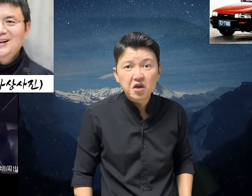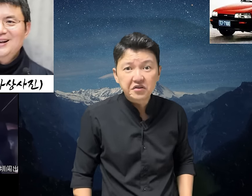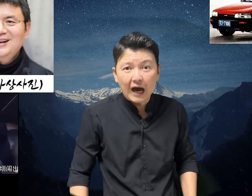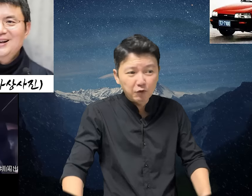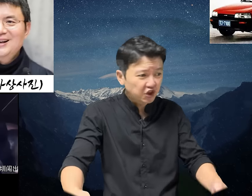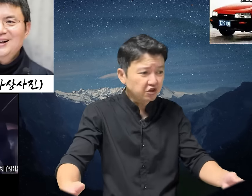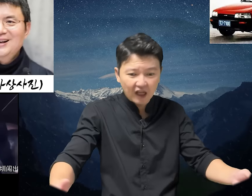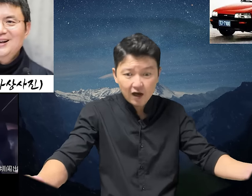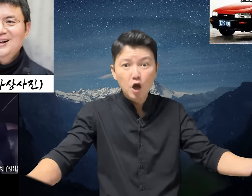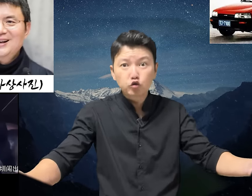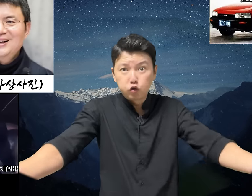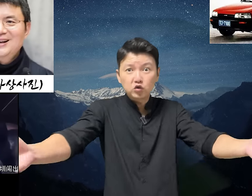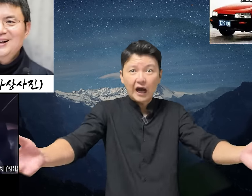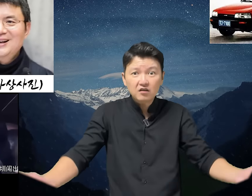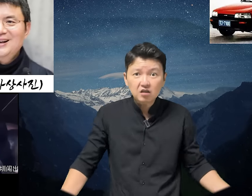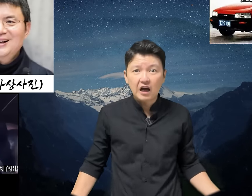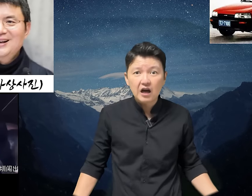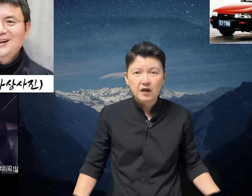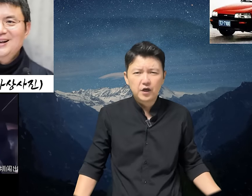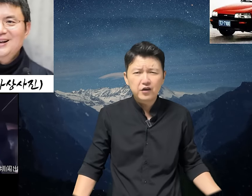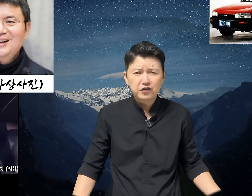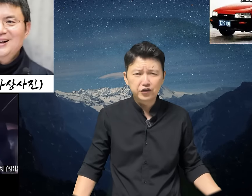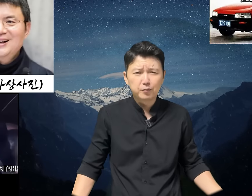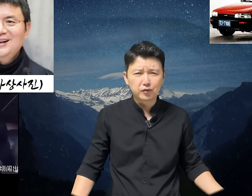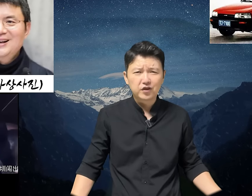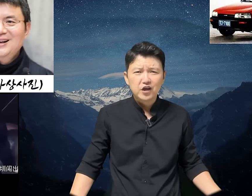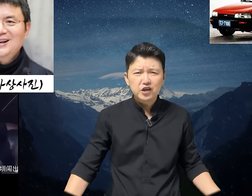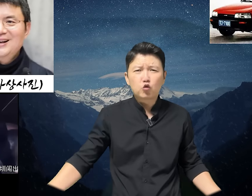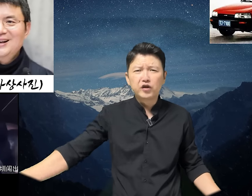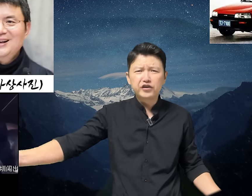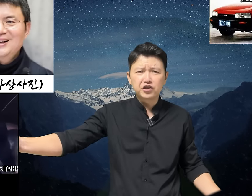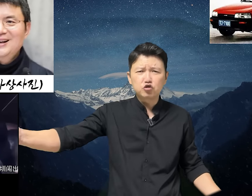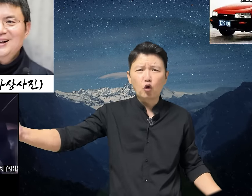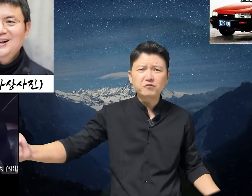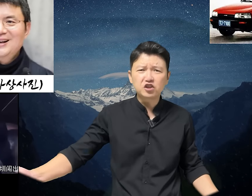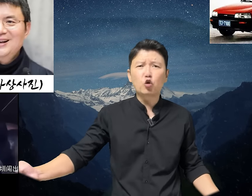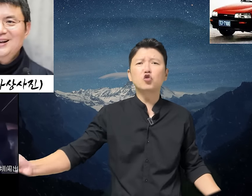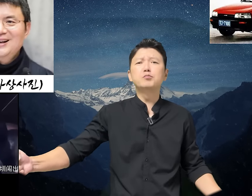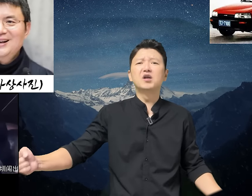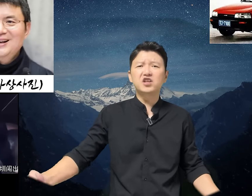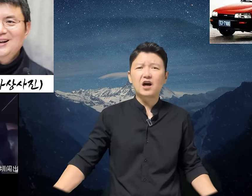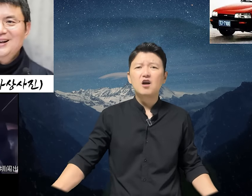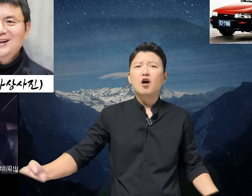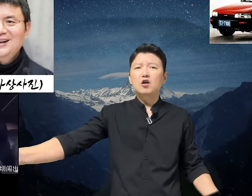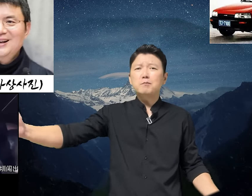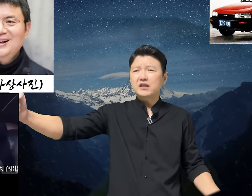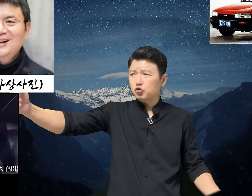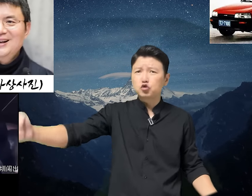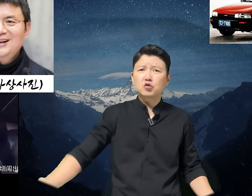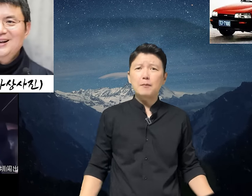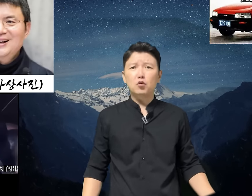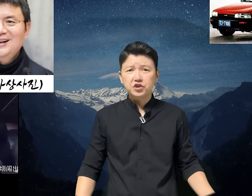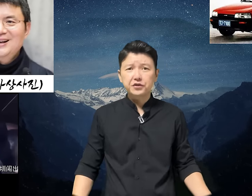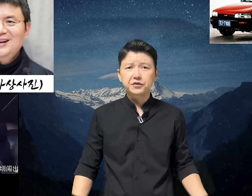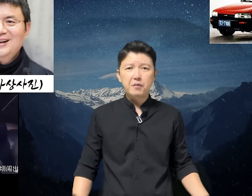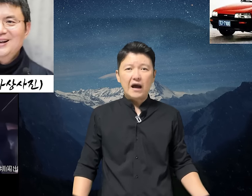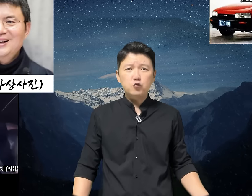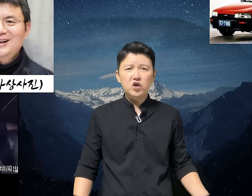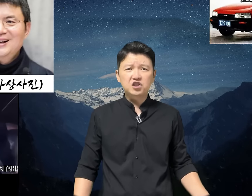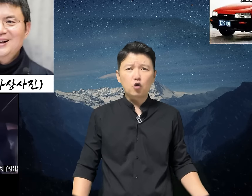나머지는 다 퉁다가? 네, 여러분. 이 권력이 있는 놈들이 돈을 벌기가 얼마나 쉬운가 보셔요? 만위원씩